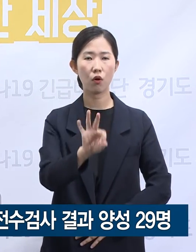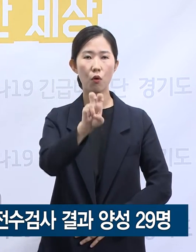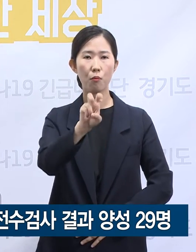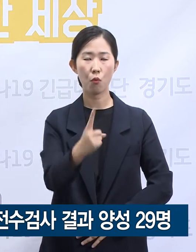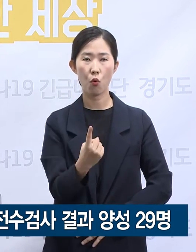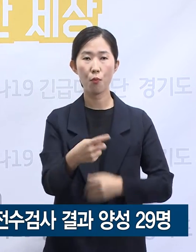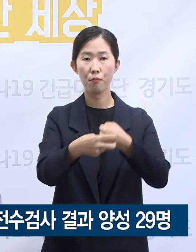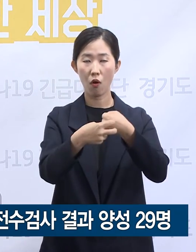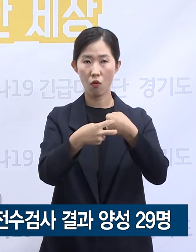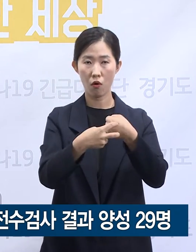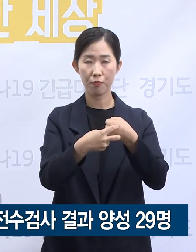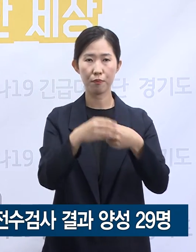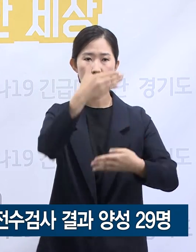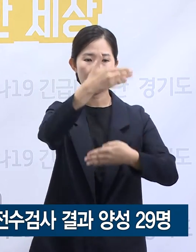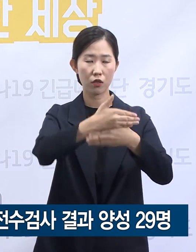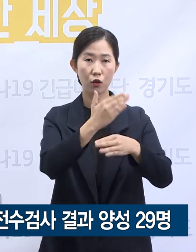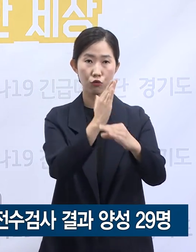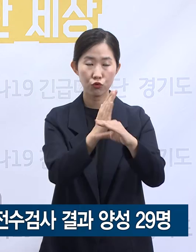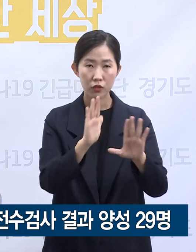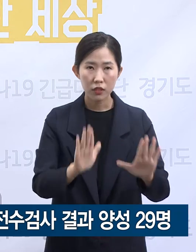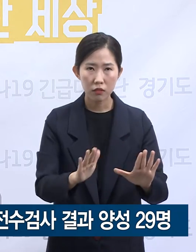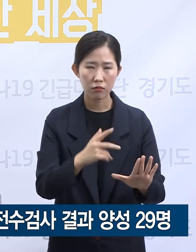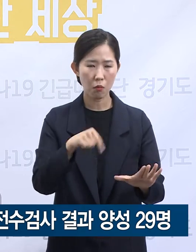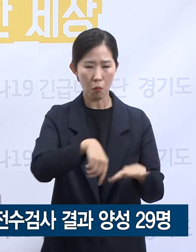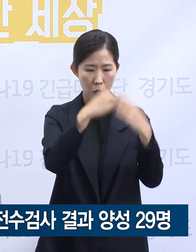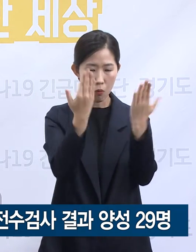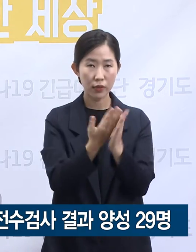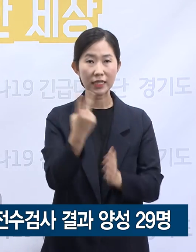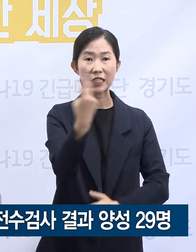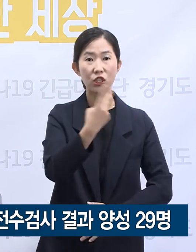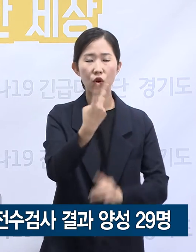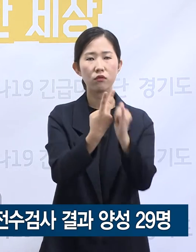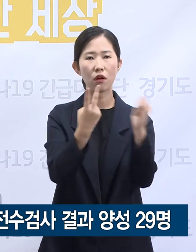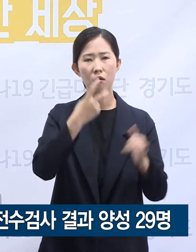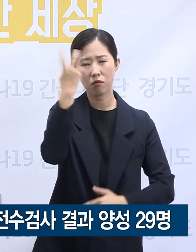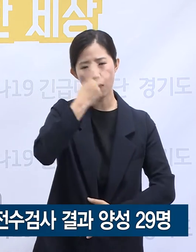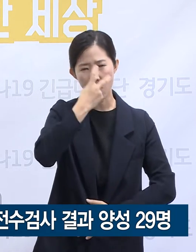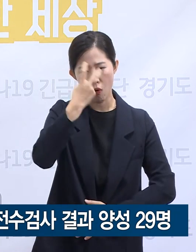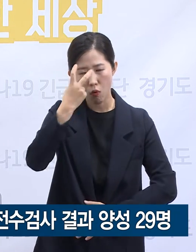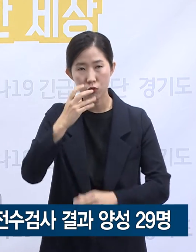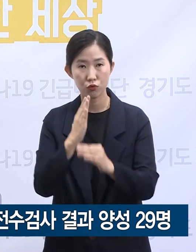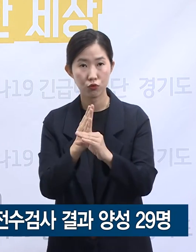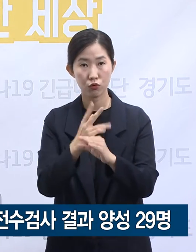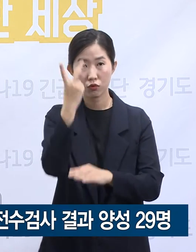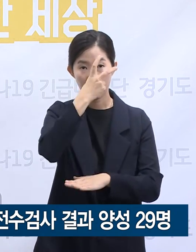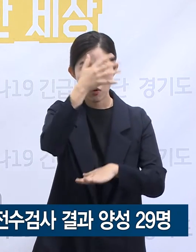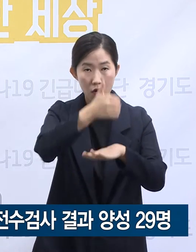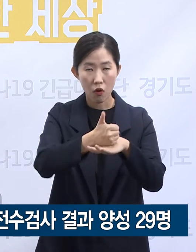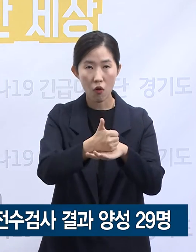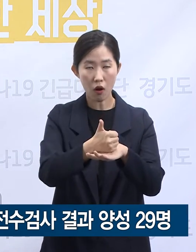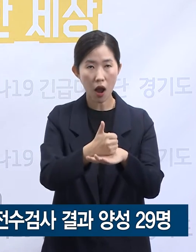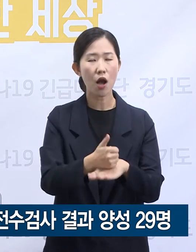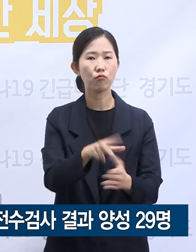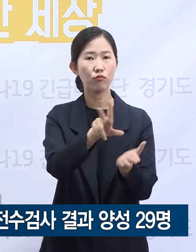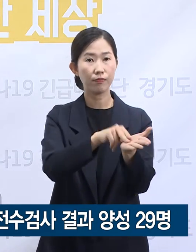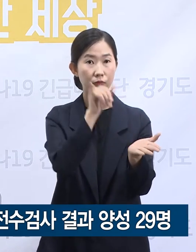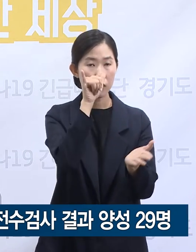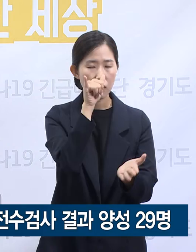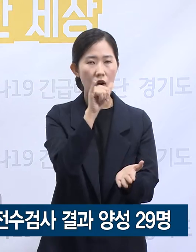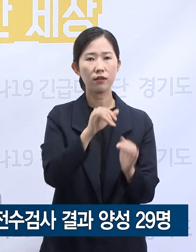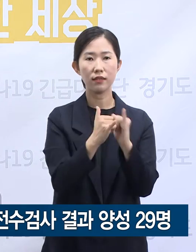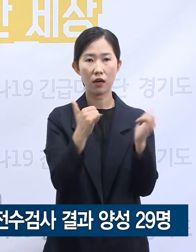,891명에 대해 전수검사를 실시하였습니다. 전수검사 결과 양성모로 판정된 확진자는 총